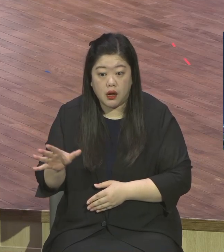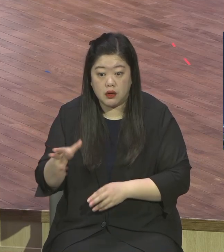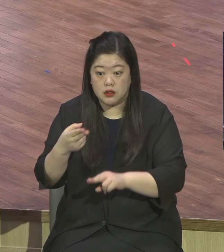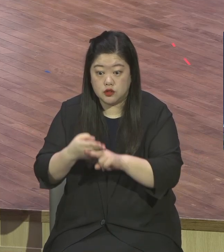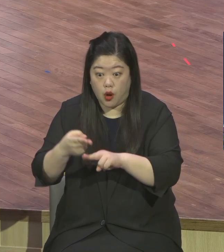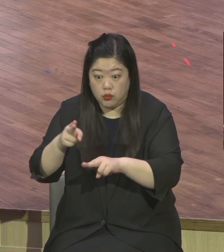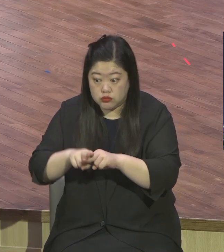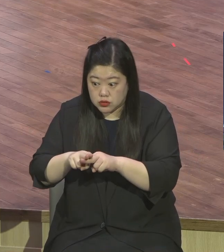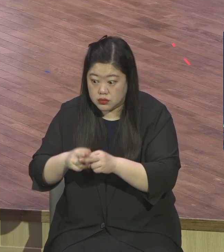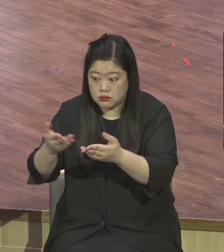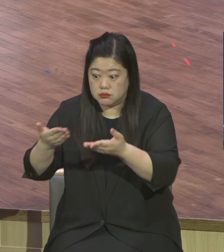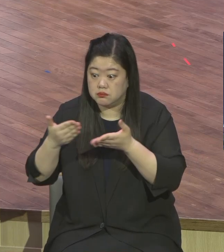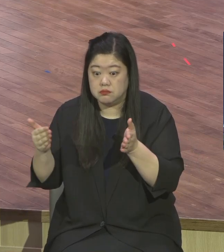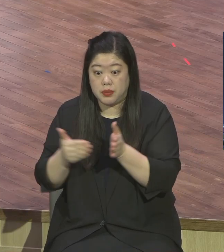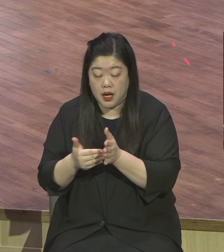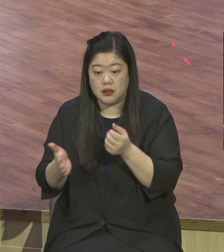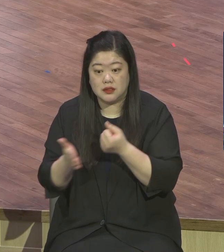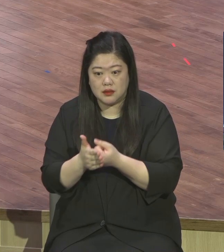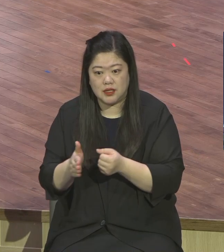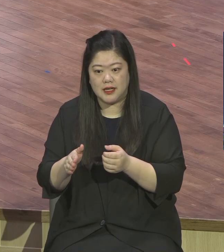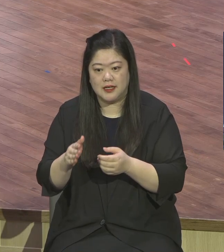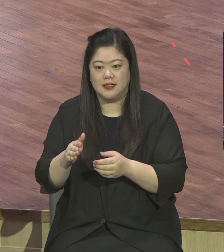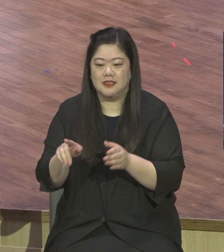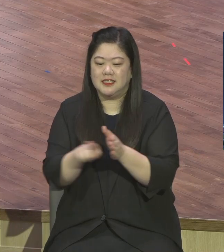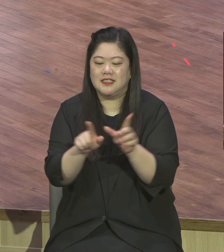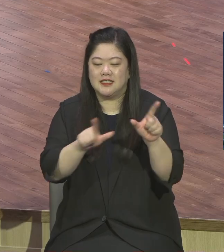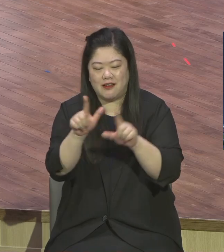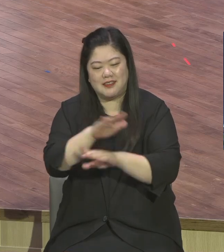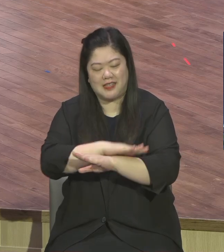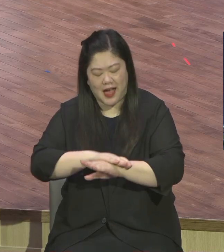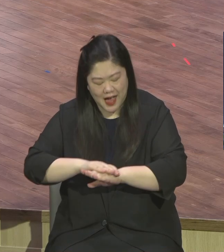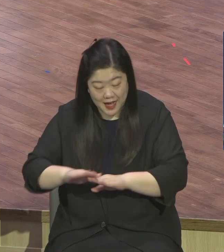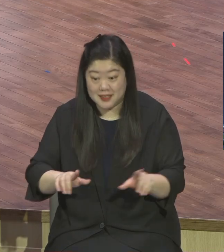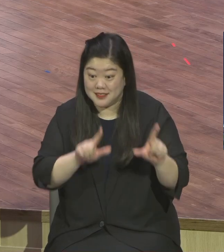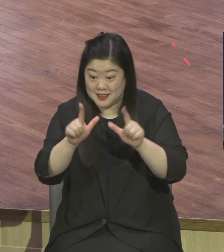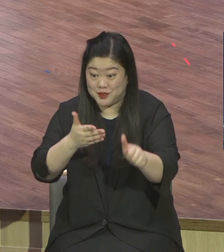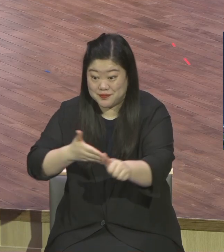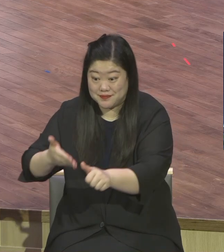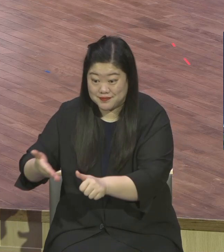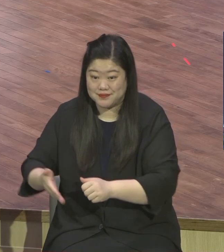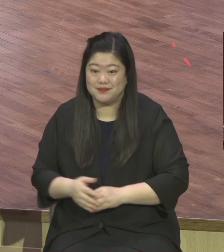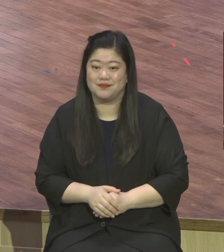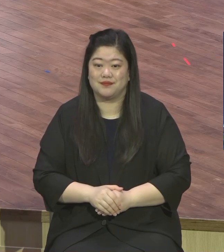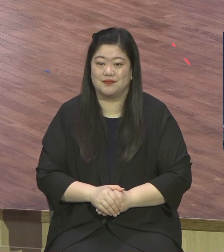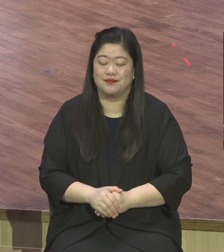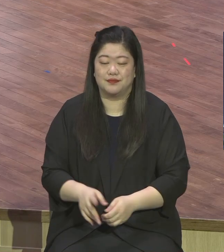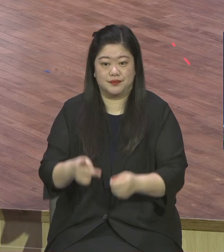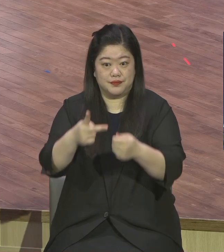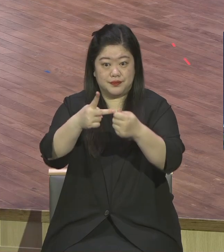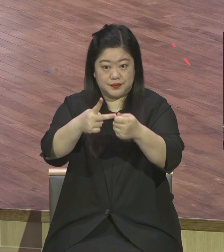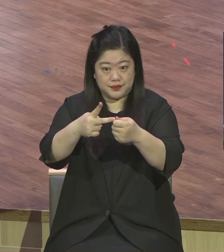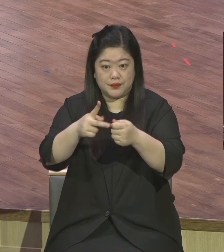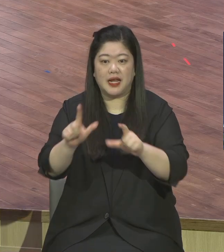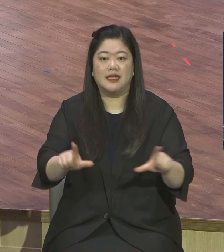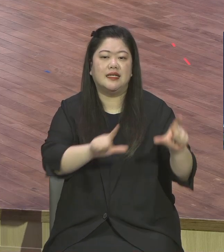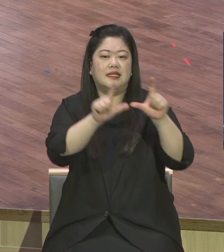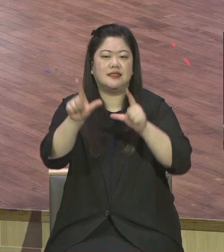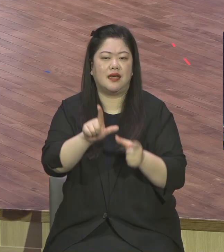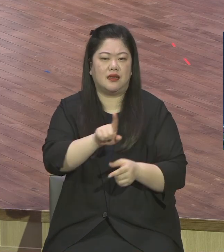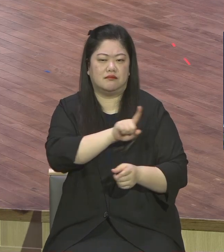하시기를 진영으로 축복합니다 두 번째로 인생의 우선순위입니다 본문에 보면 자기의 선한 행위를 통해서 영생을